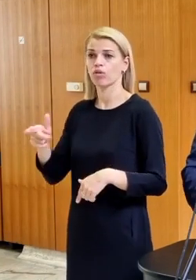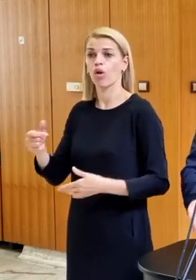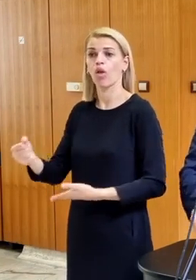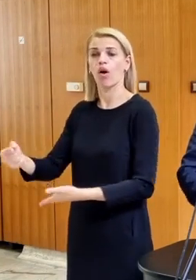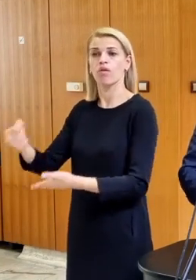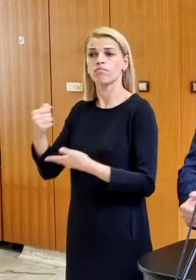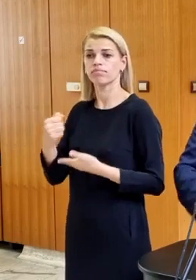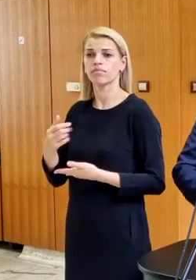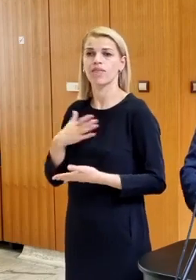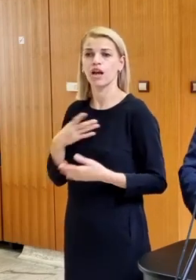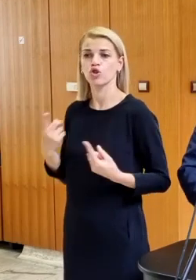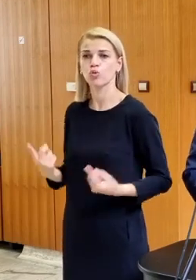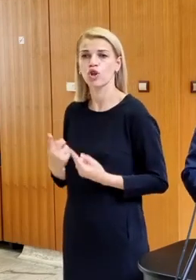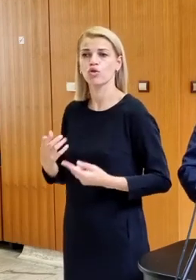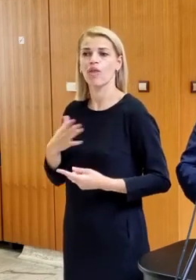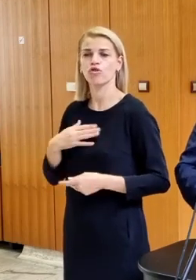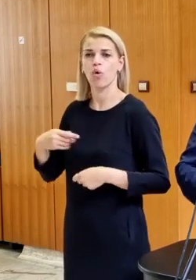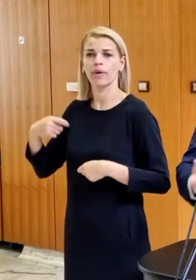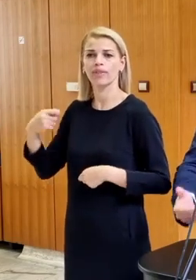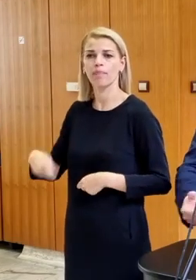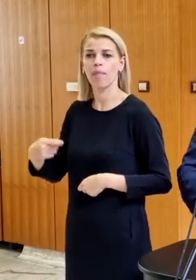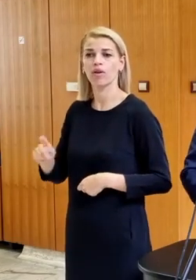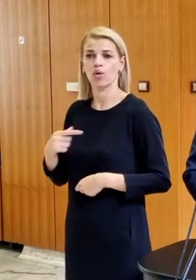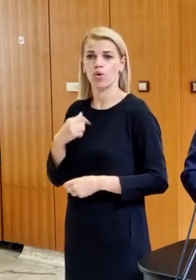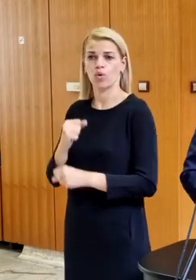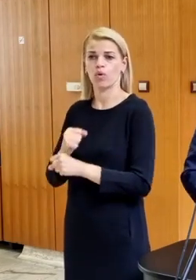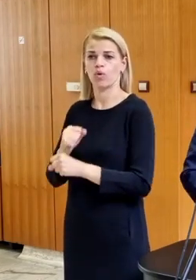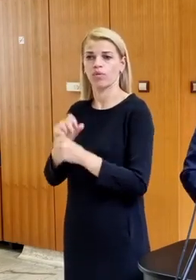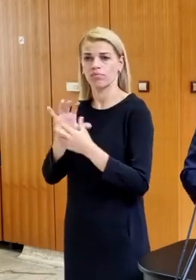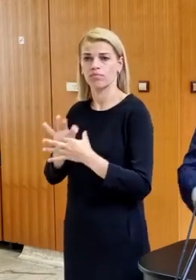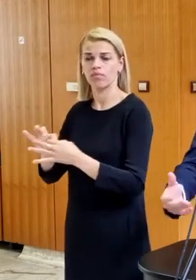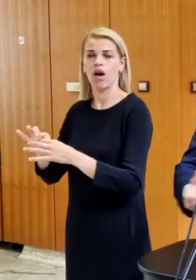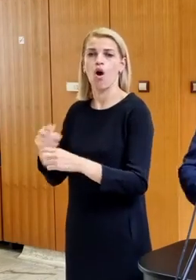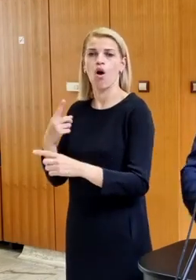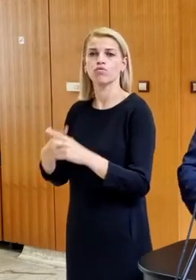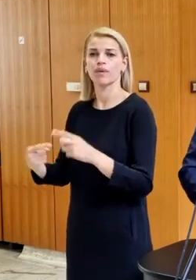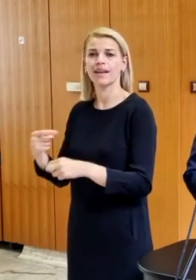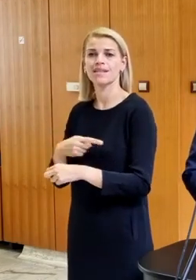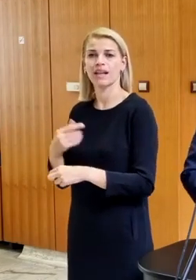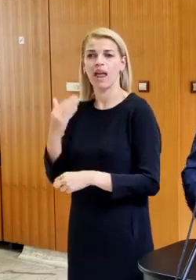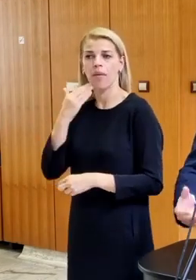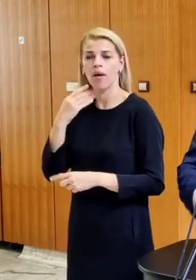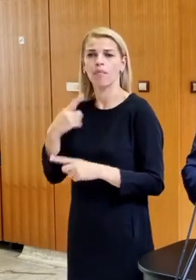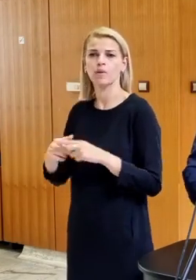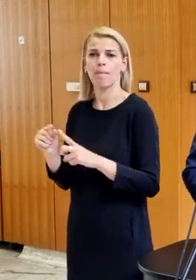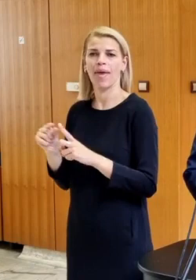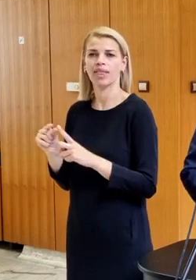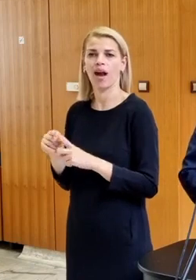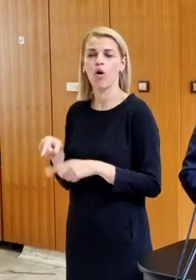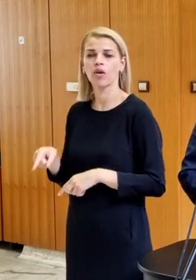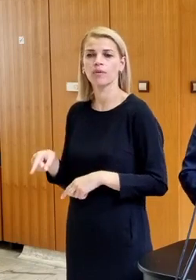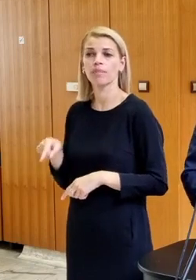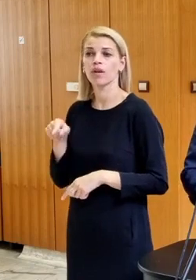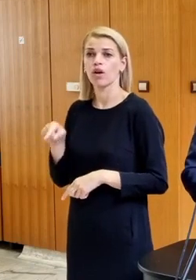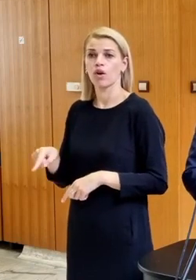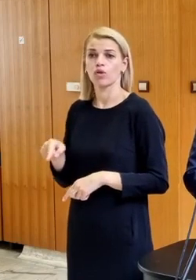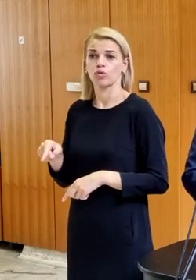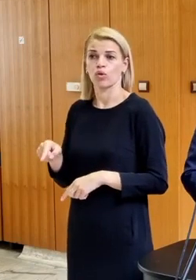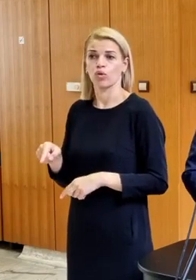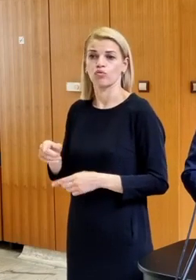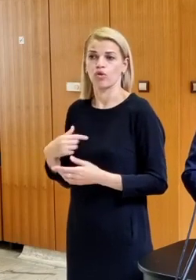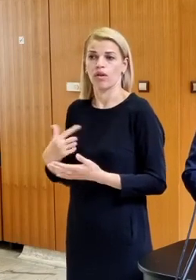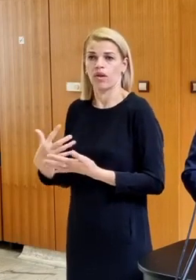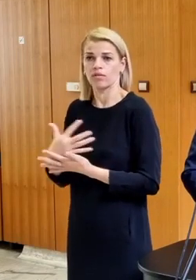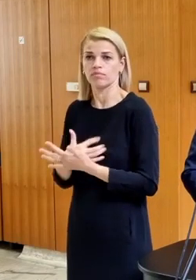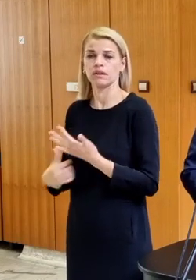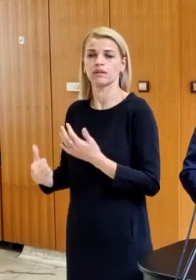našou činnosťou, našou diplomáciou, ktorú realizujeme voči ozbrojených sílám USA a voči Pentagonu. Jednohol o tom, toto je celé, že sa nám podarilo